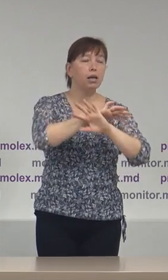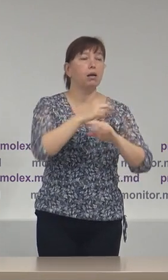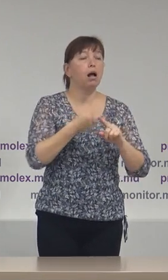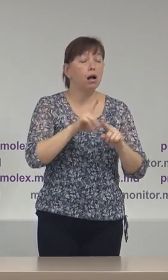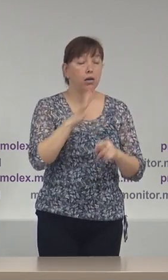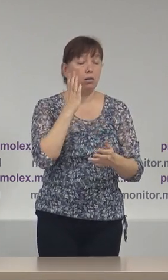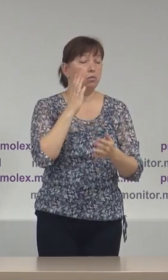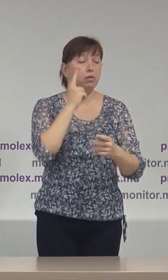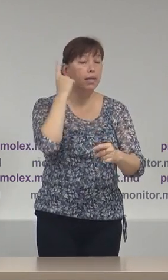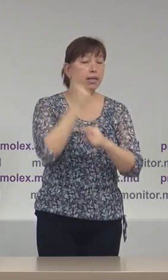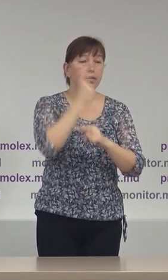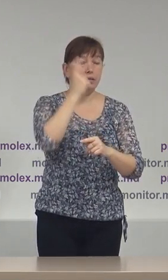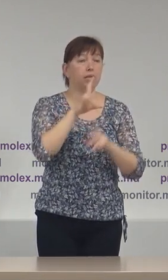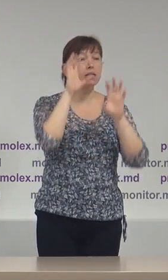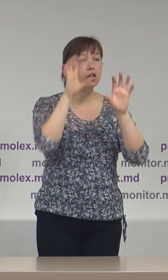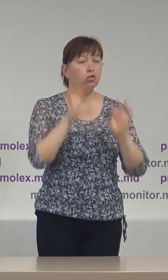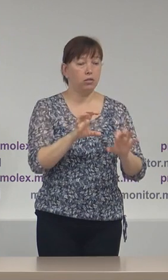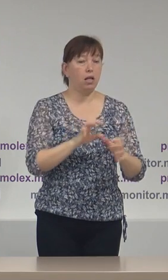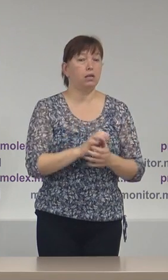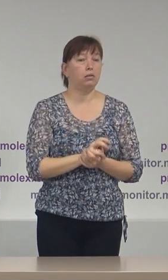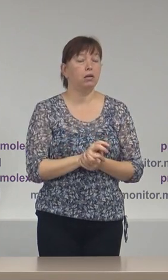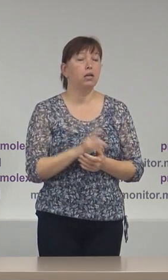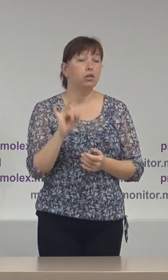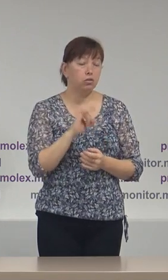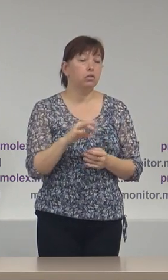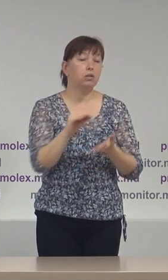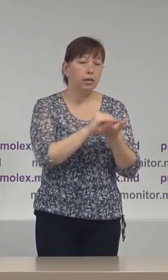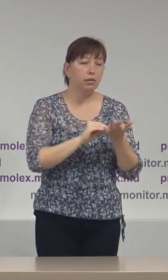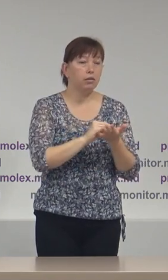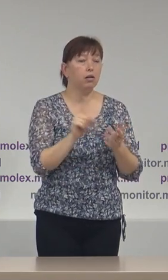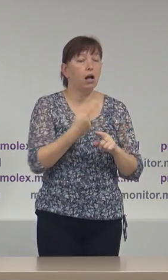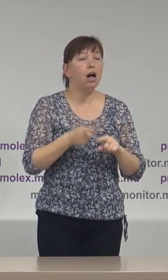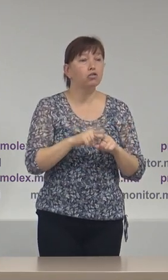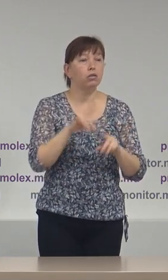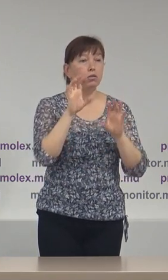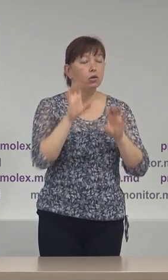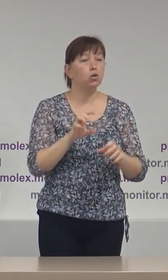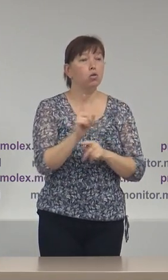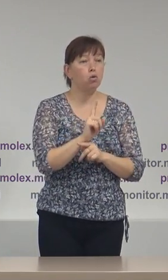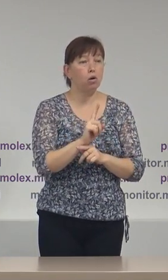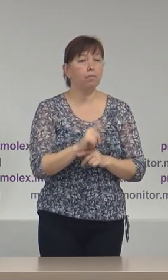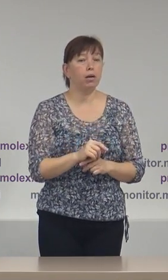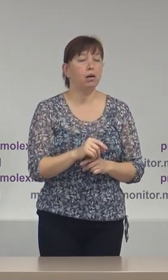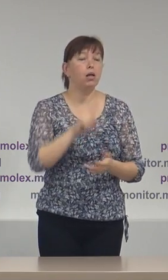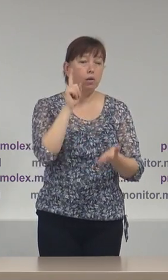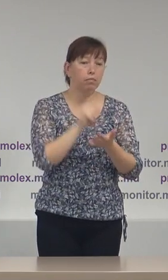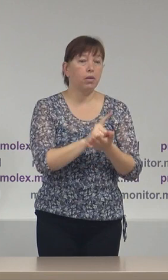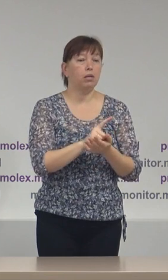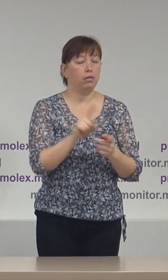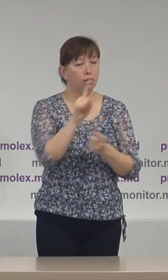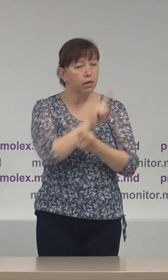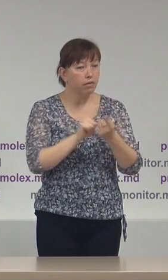interzise de legislația în vigoare și încă o dată reiterăm că această normă merită a fi